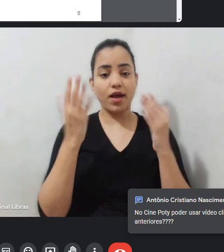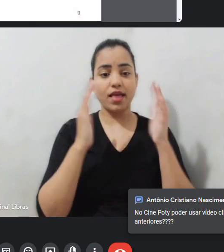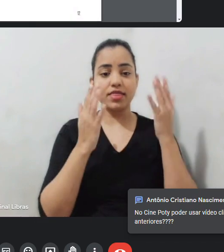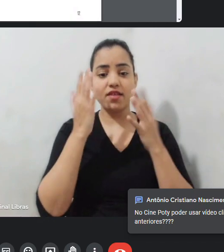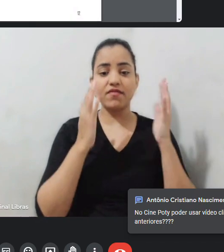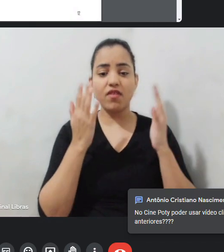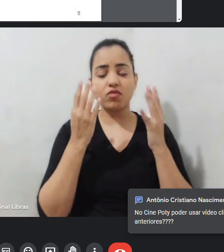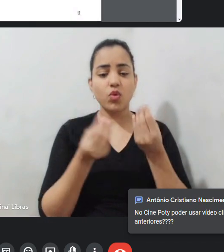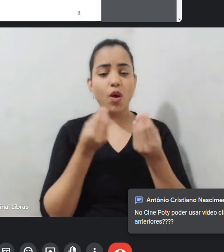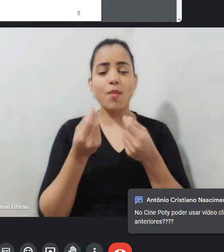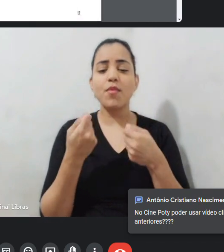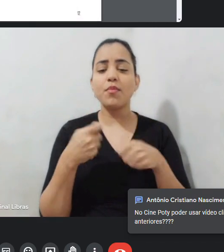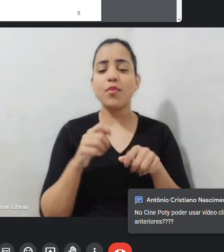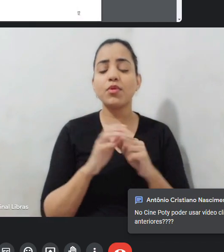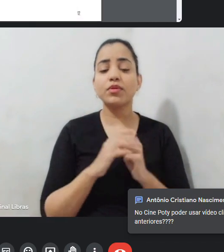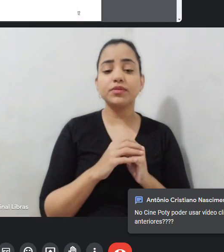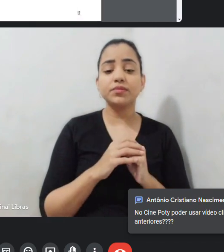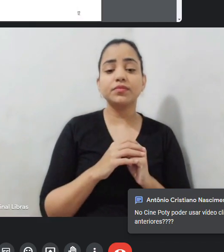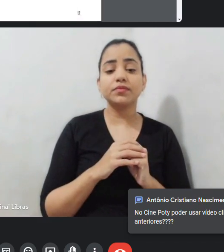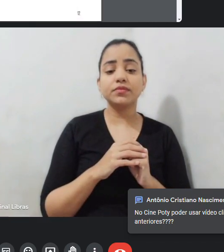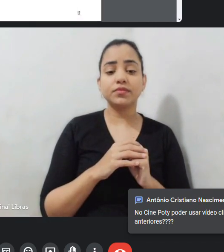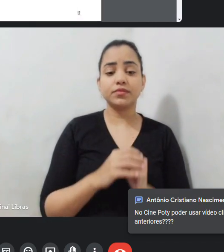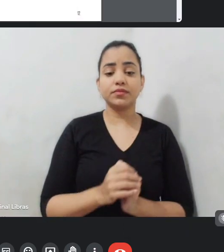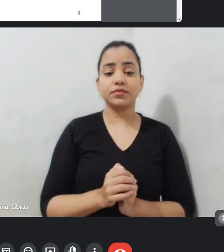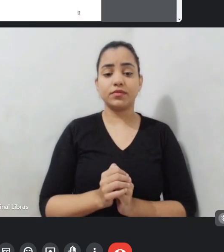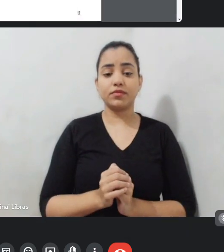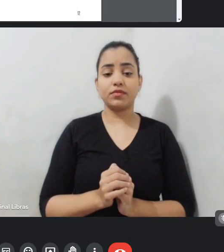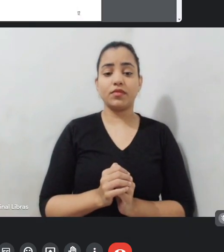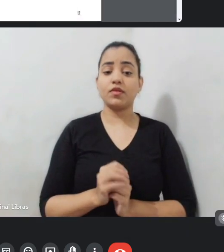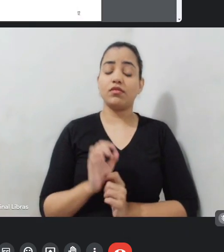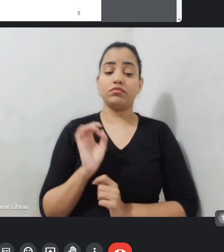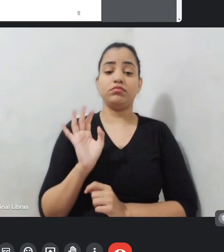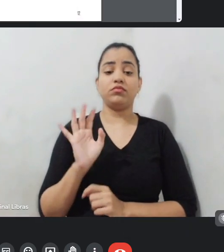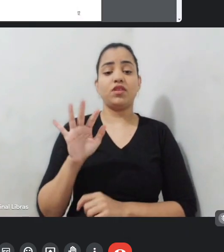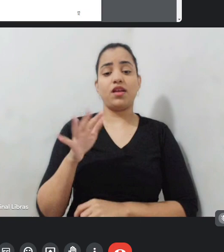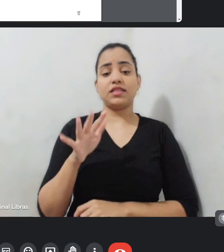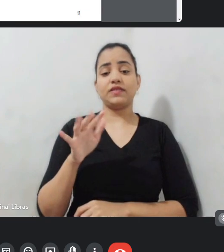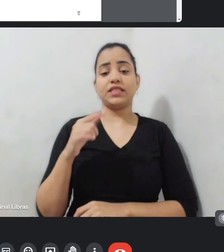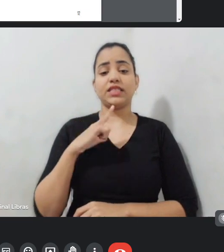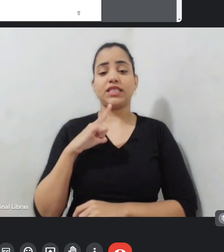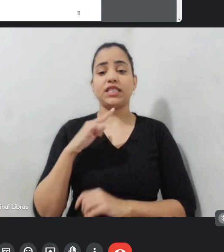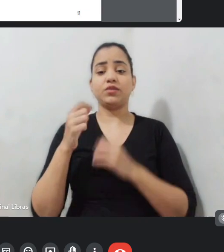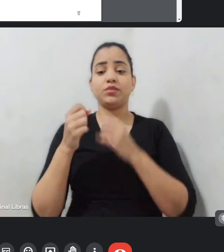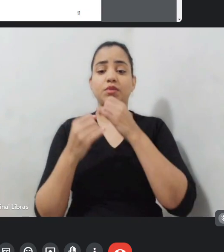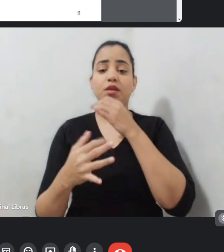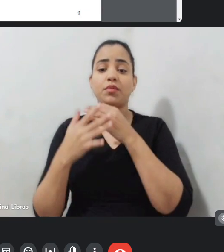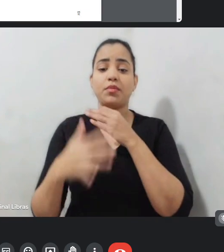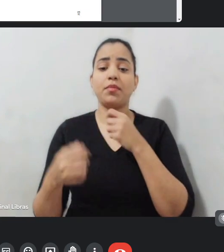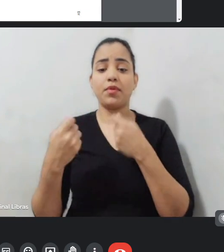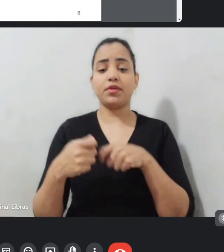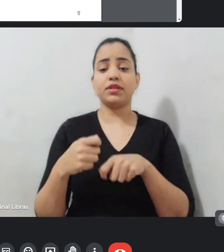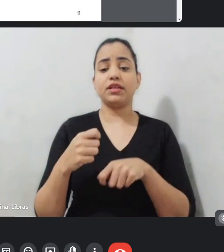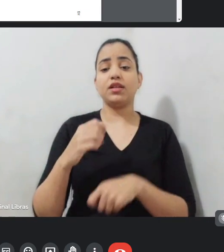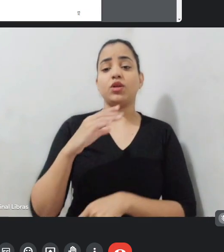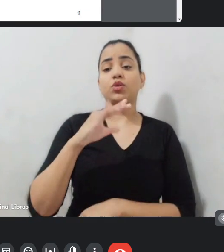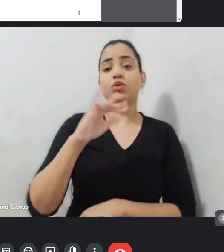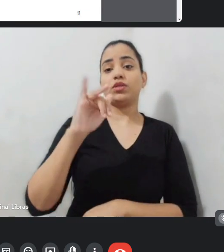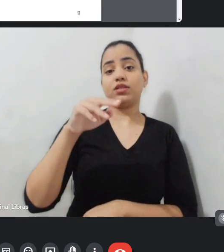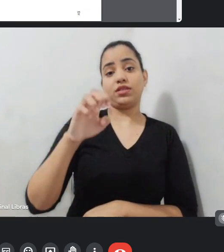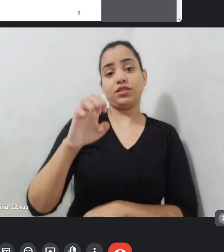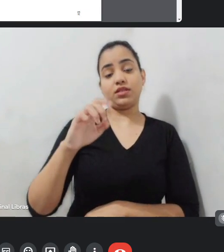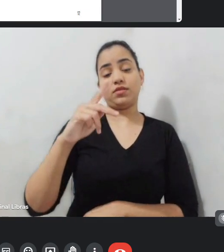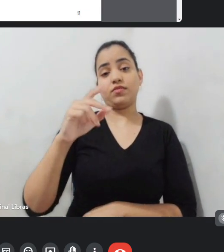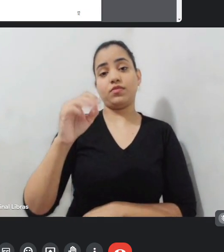acontecer? E aí sim, só, às vezes, aparece aqui o chat, no sininho, que você pode usar, colocar vídeo ou clipe de qualquer